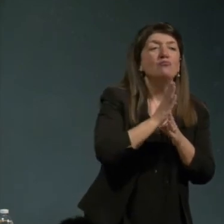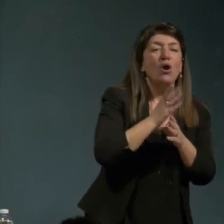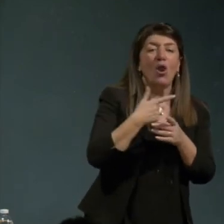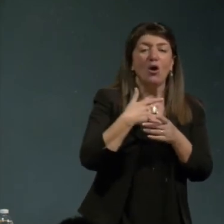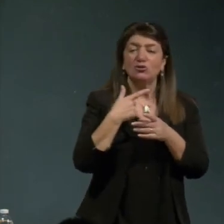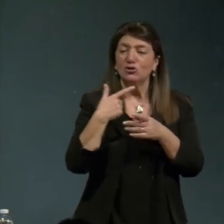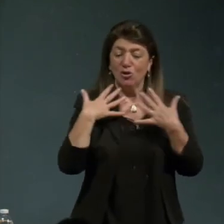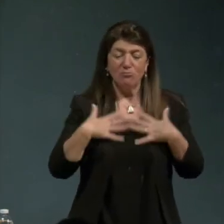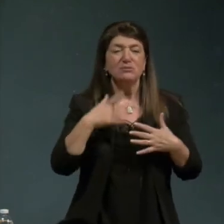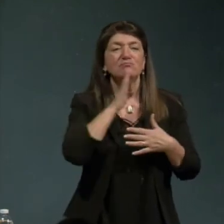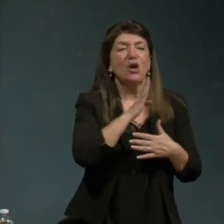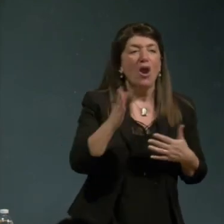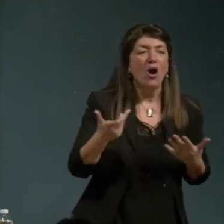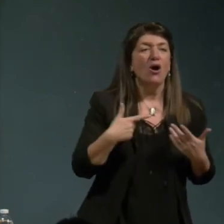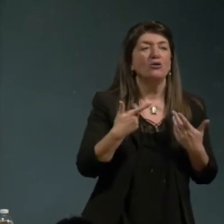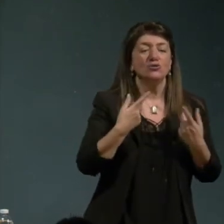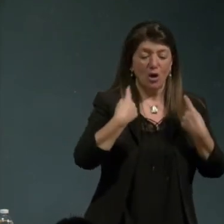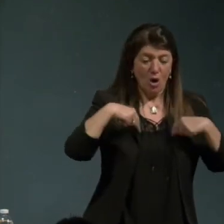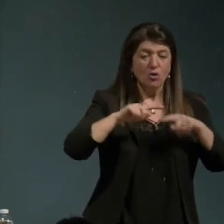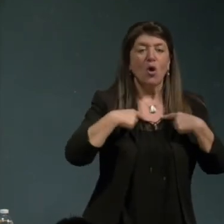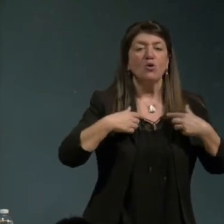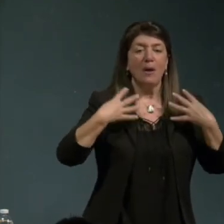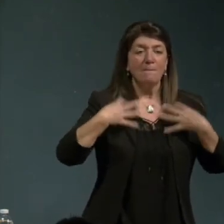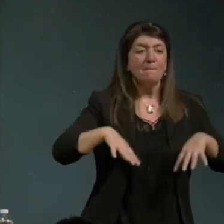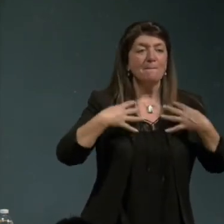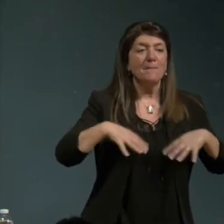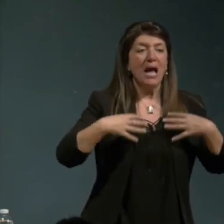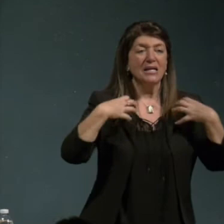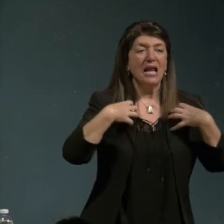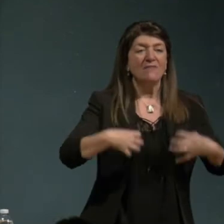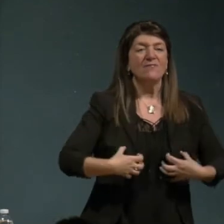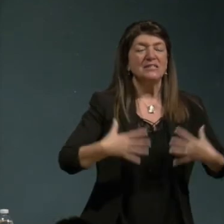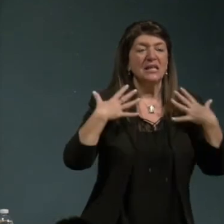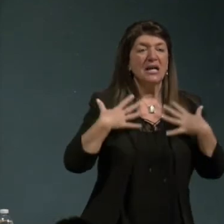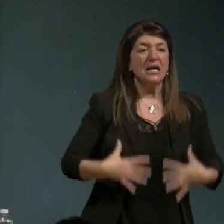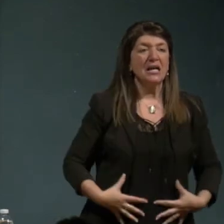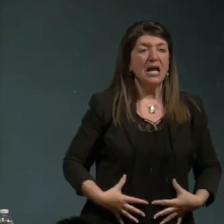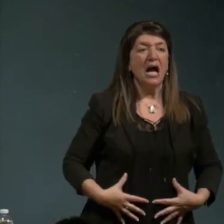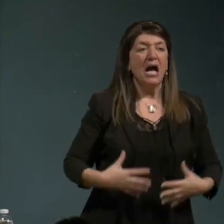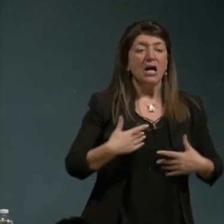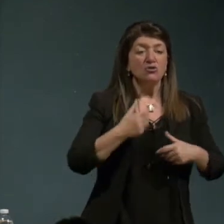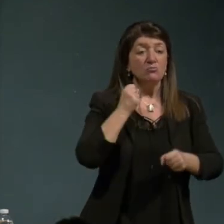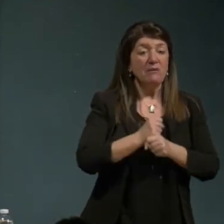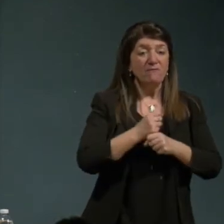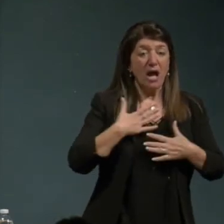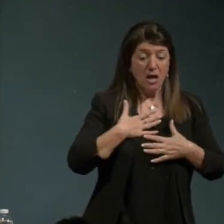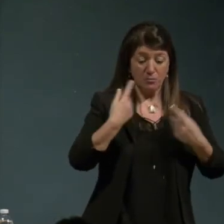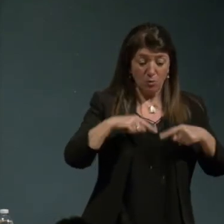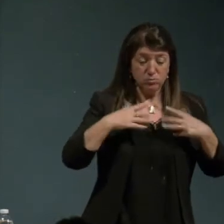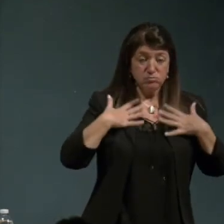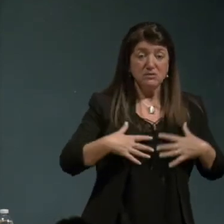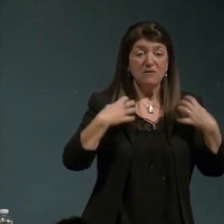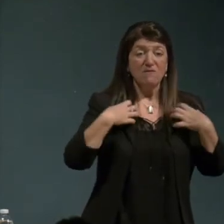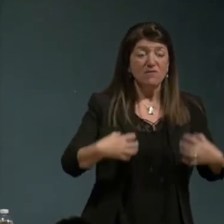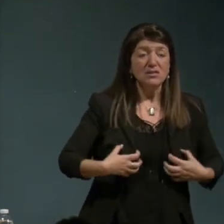che noi come macchina fisica non si insegna la realtà fisica biologica